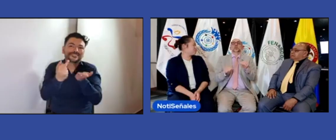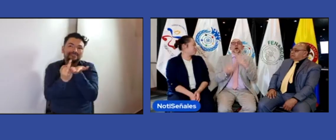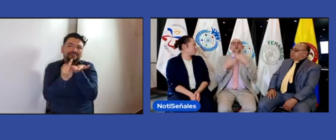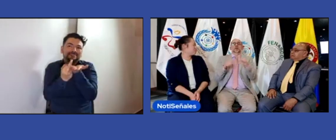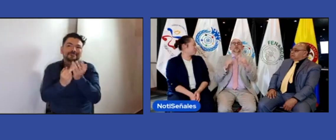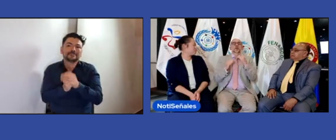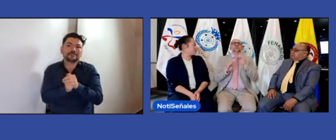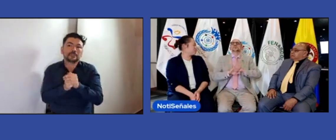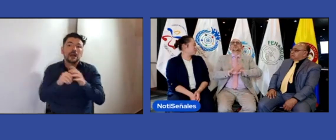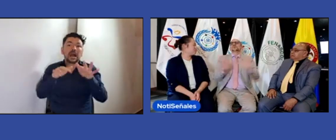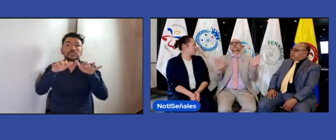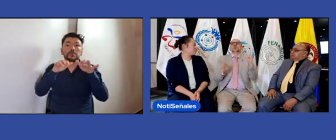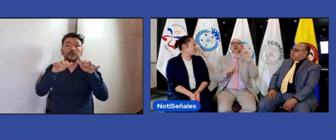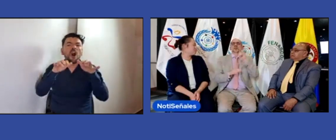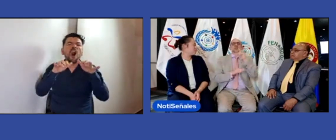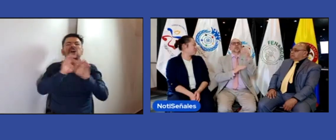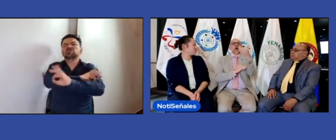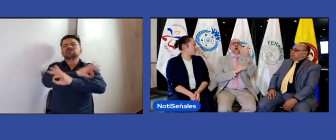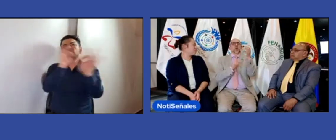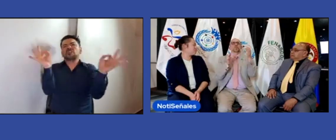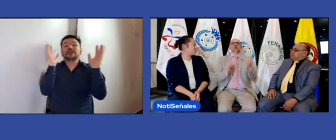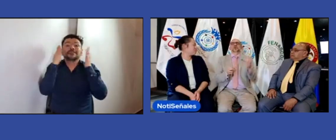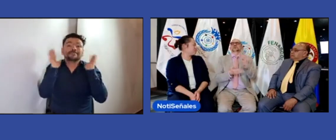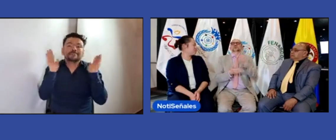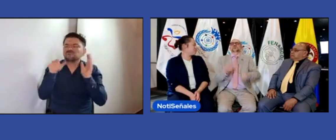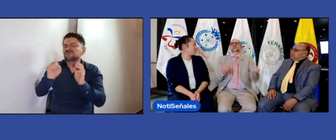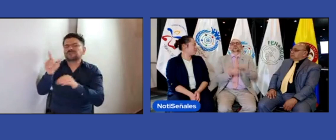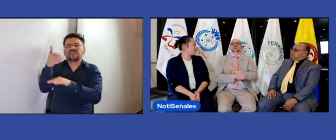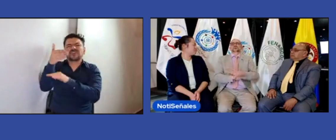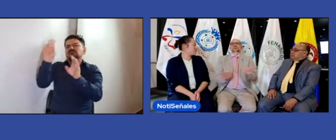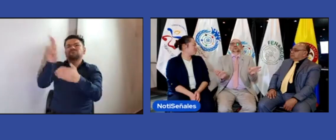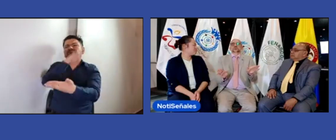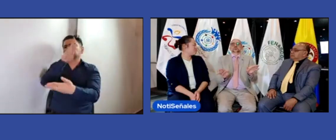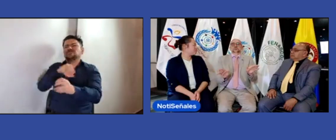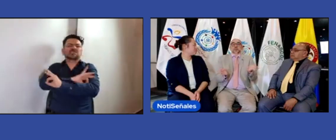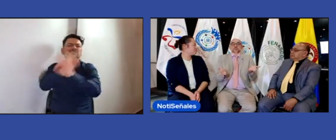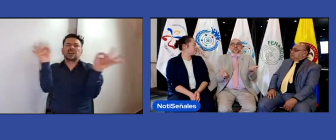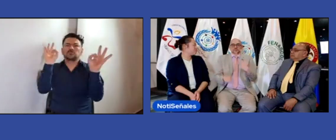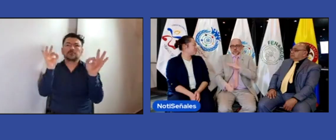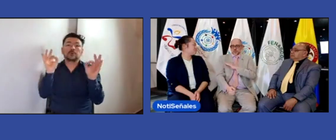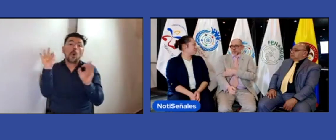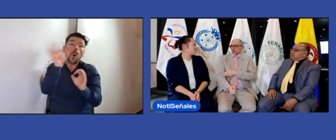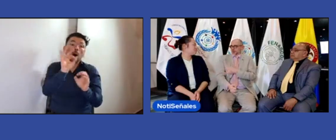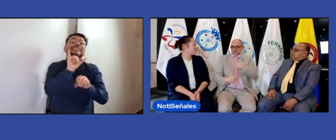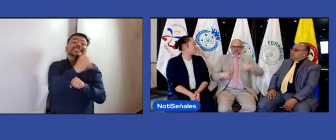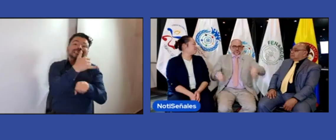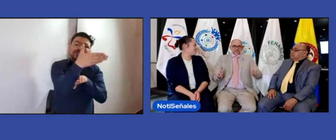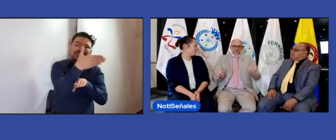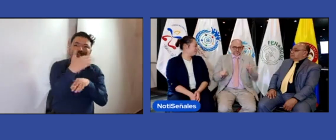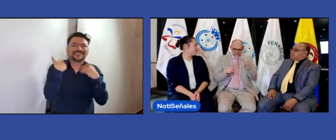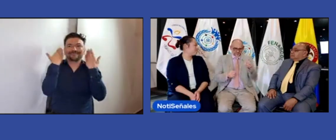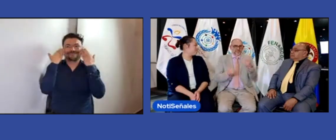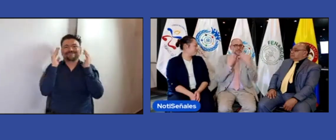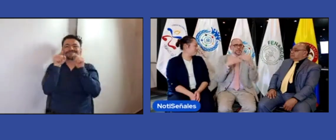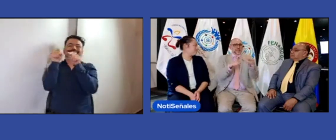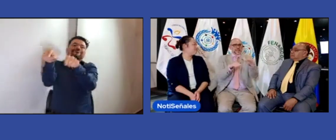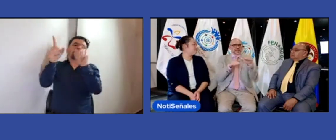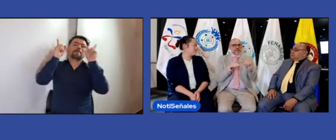tener una bandera en la comunidad sorda como pueda también que se diga no no necesitamos una bandera de la